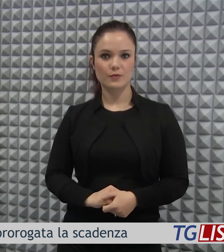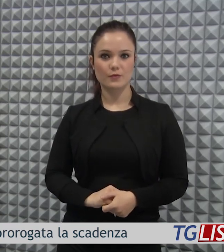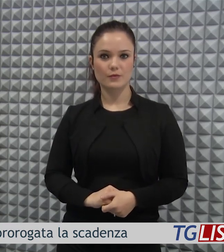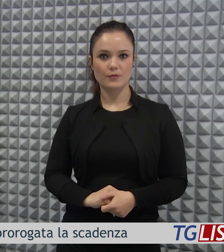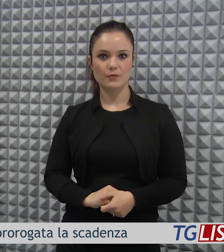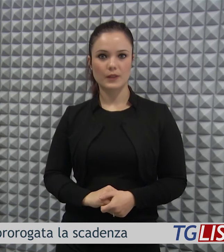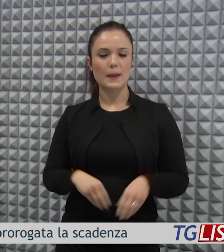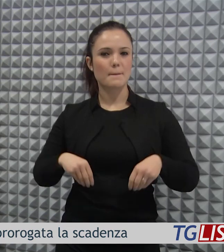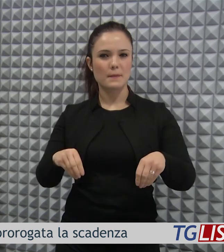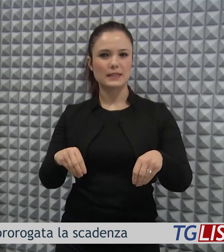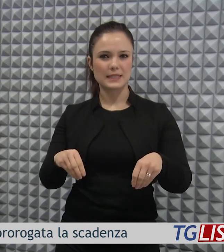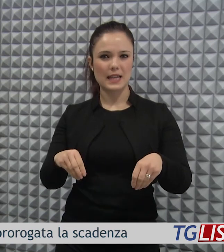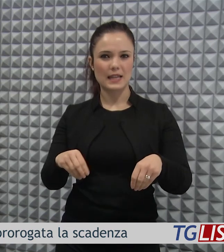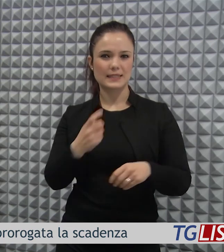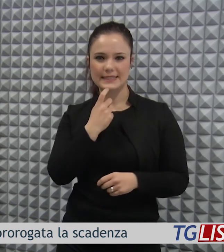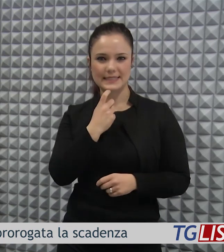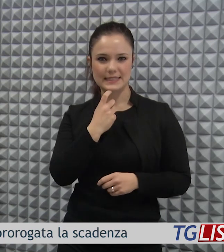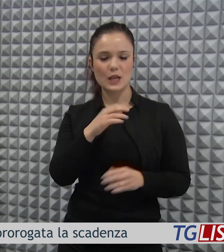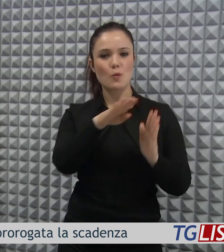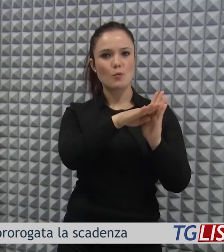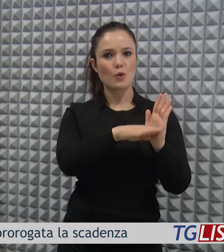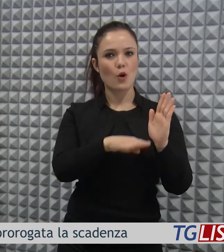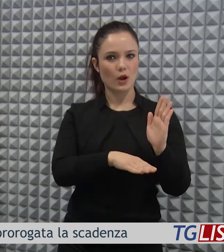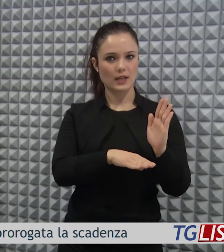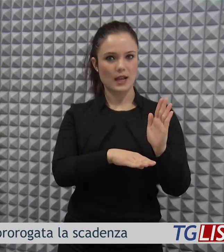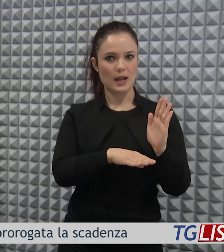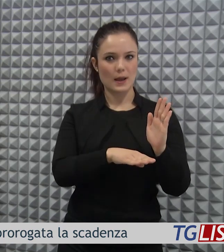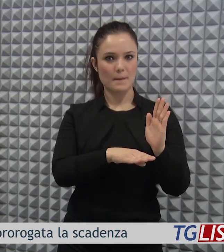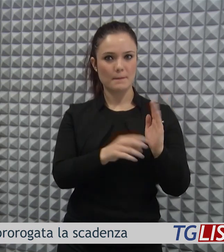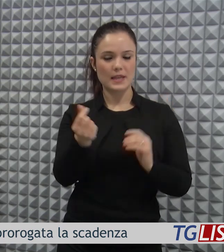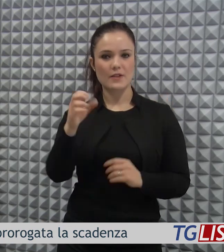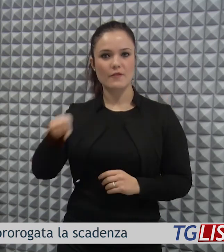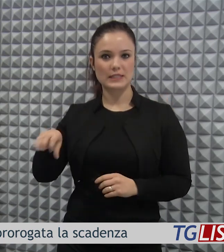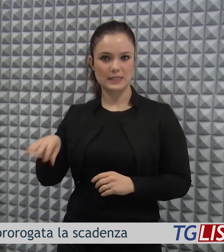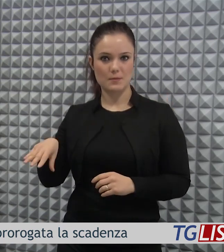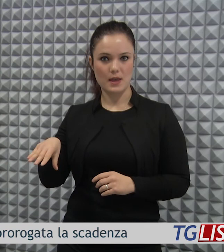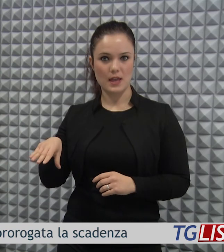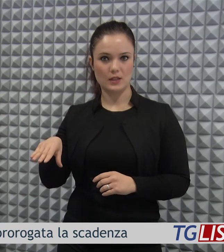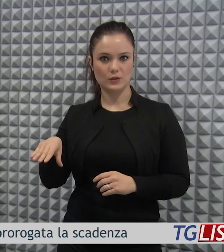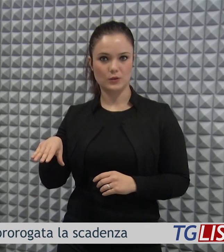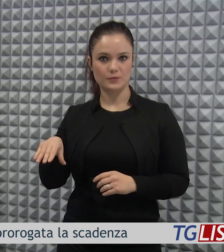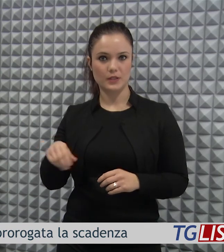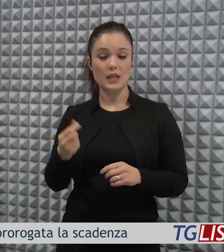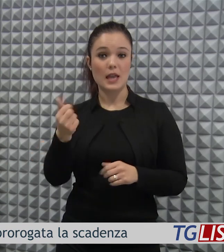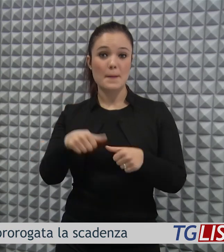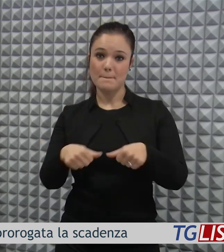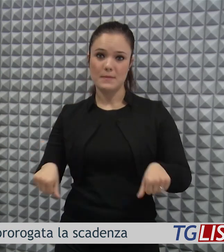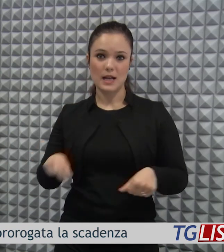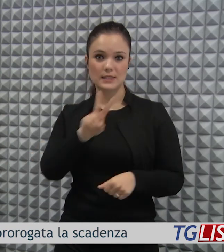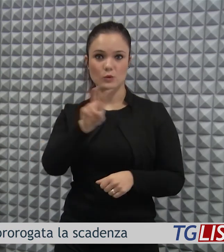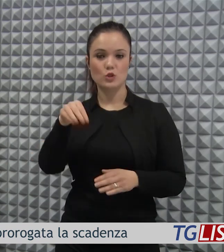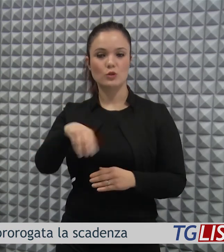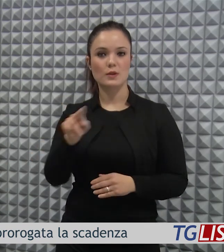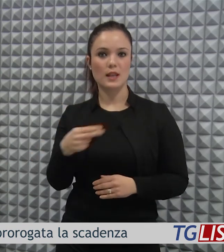ammissibili al bando regionale i programmi di investimento con un importo minimo di